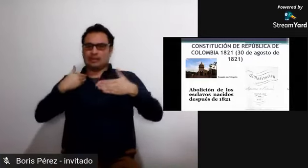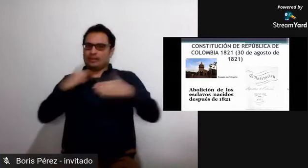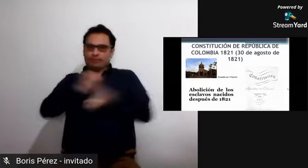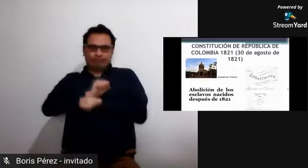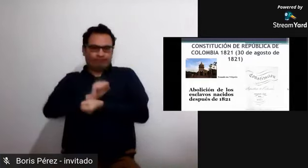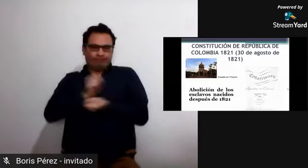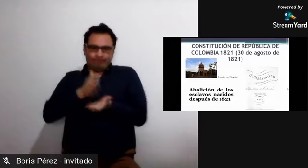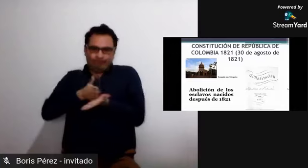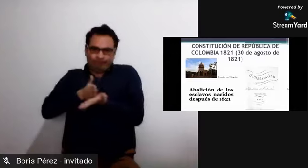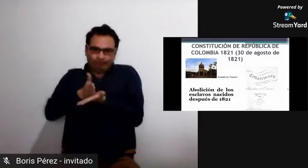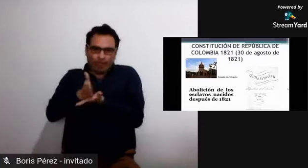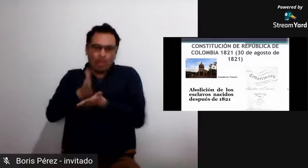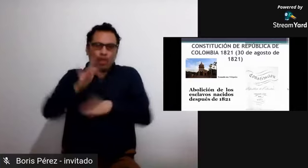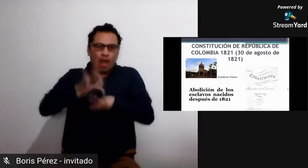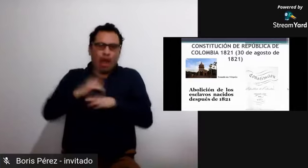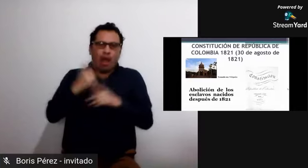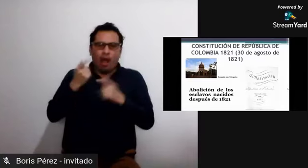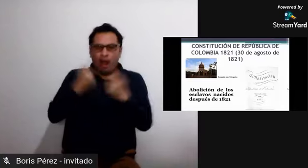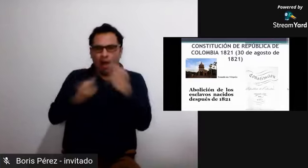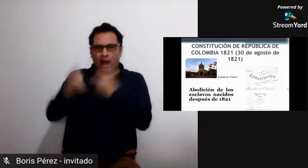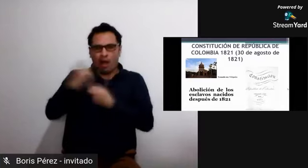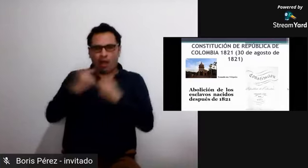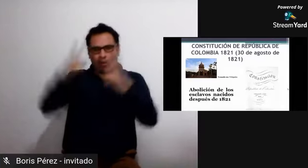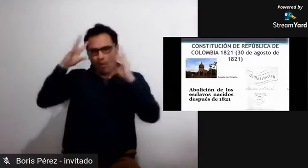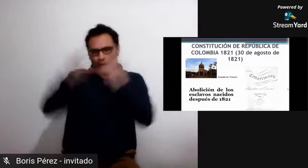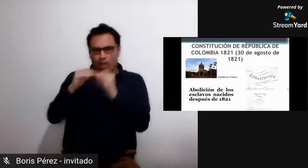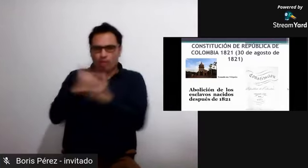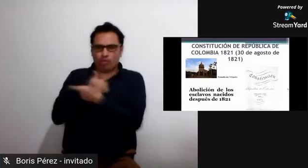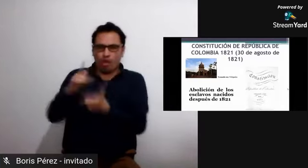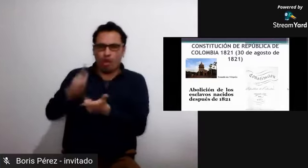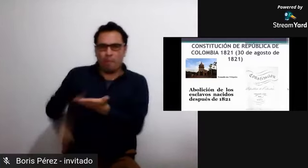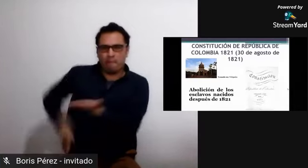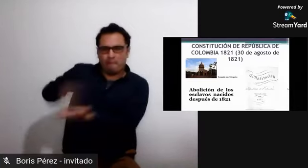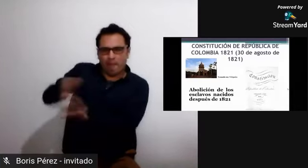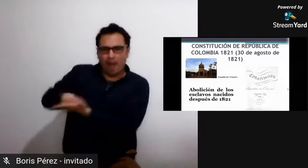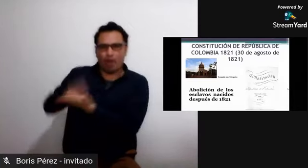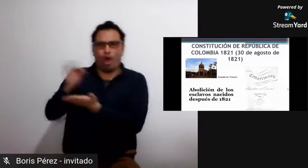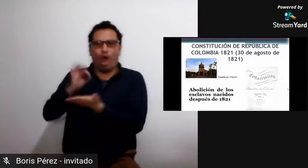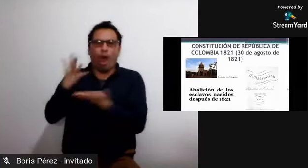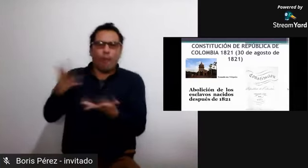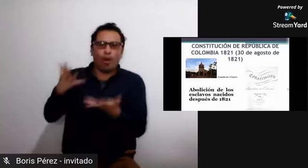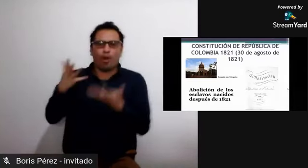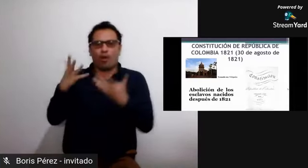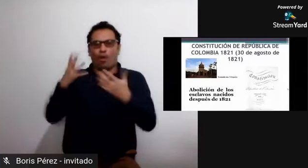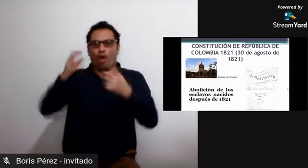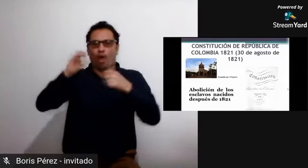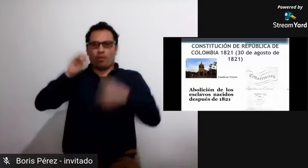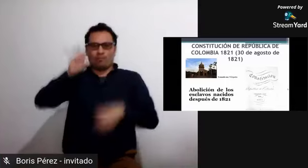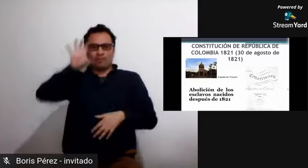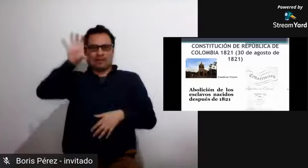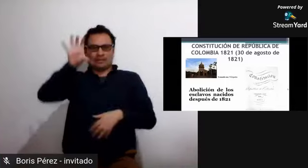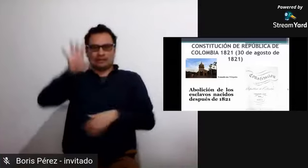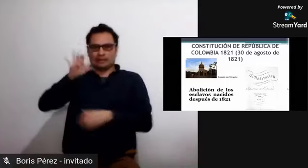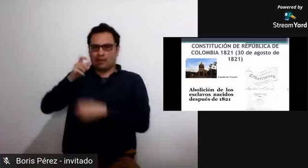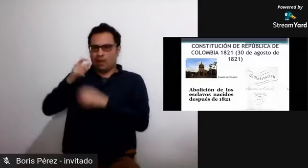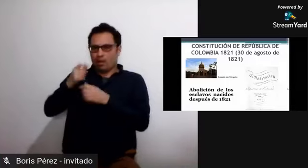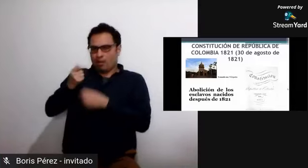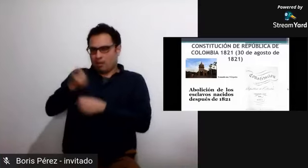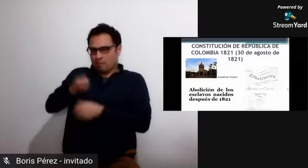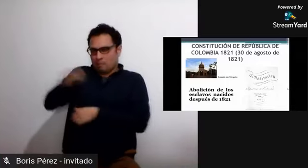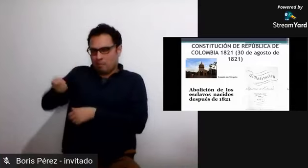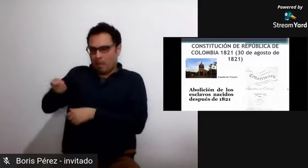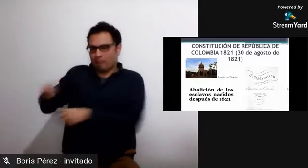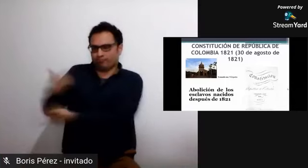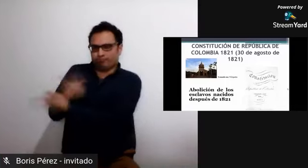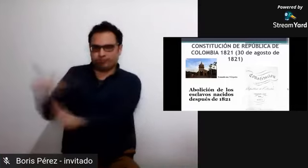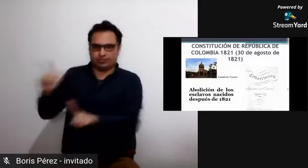esclavos nacidos después de 1821. Quienes habían nacido antes de ese año, pues tenían los